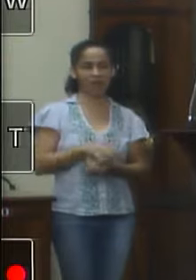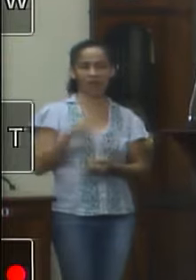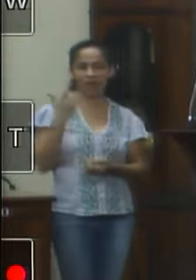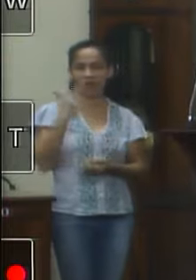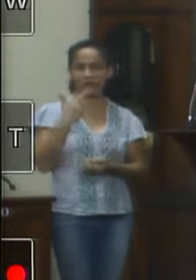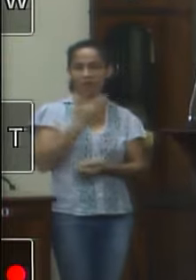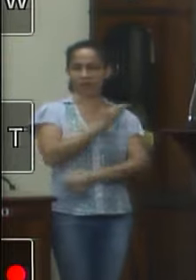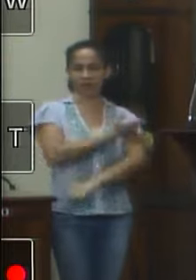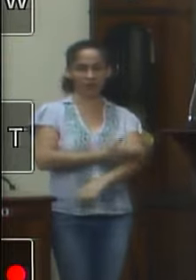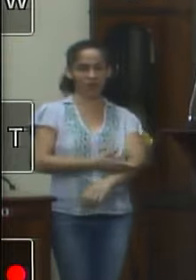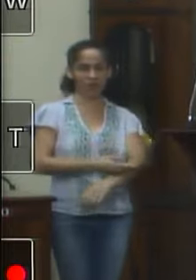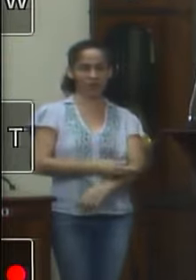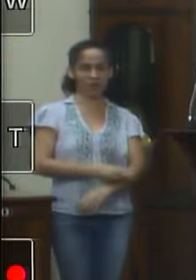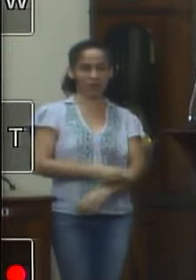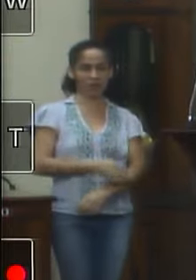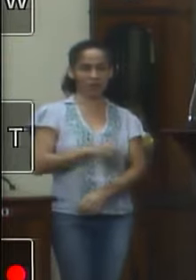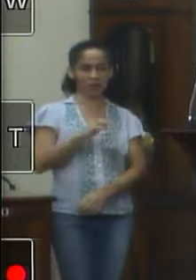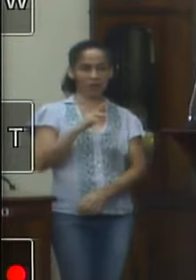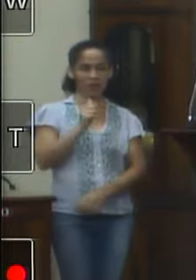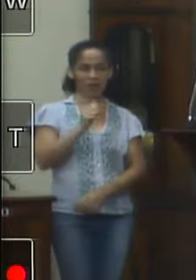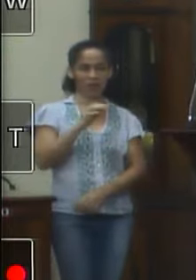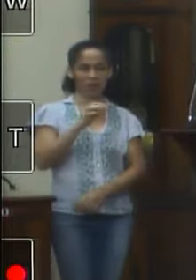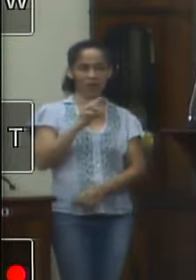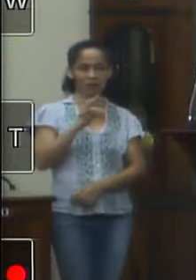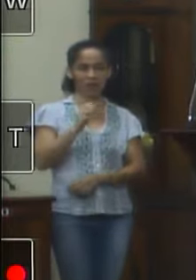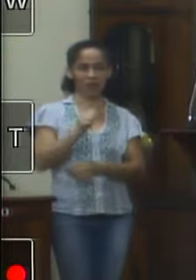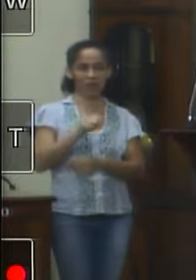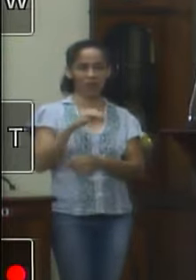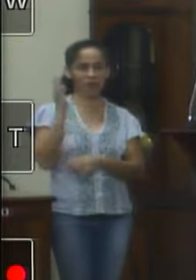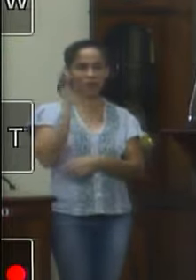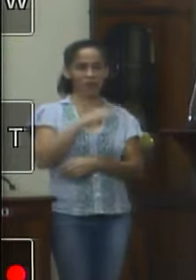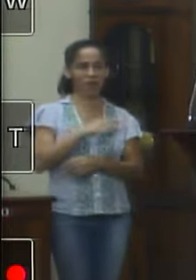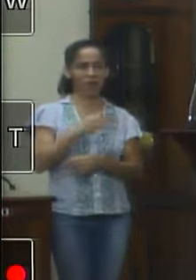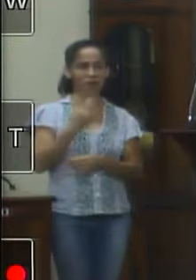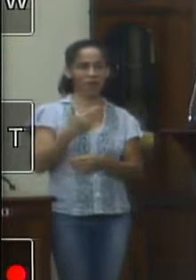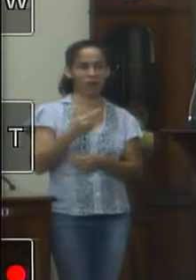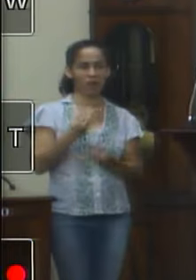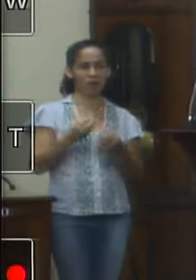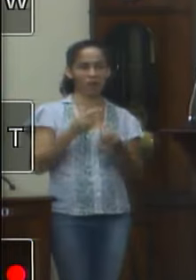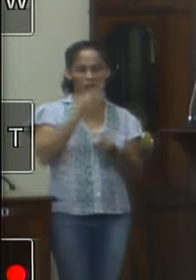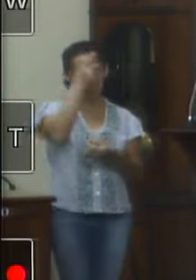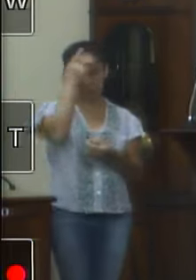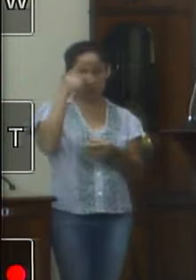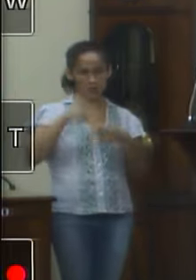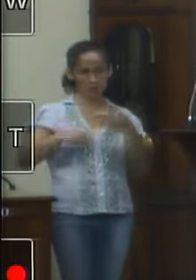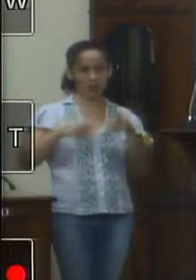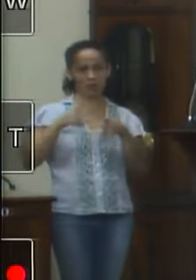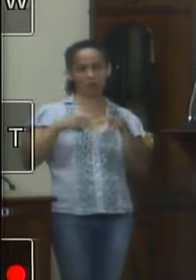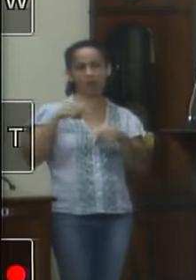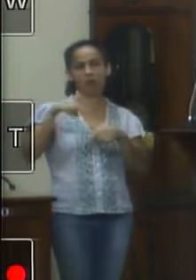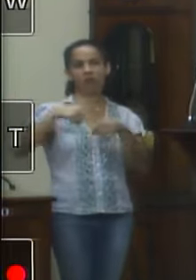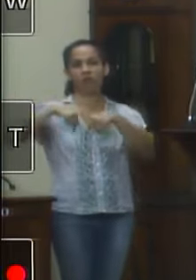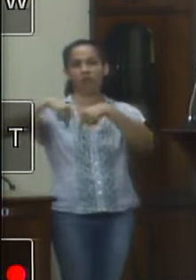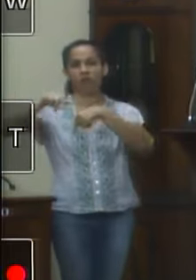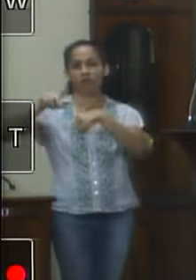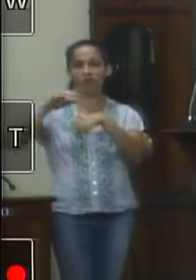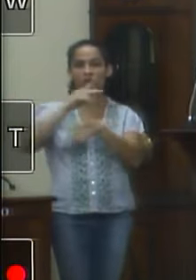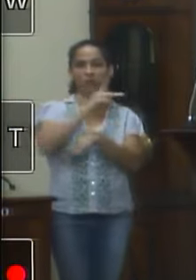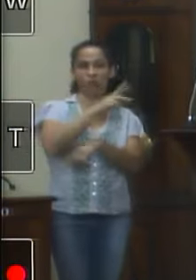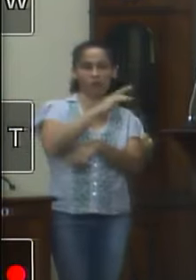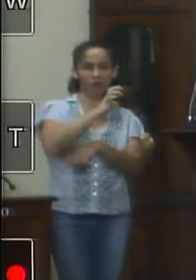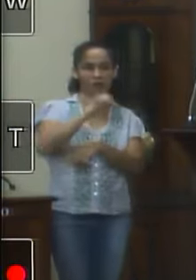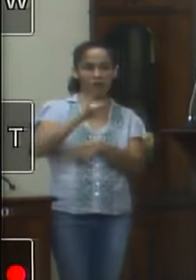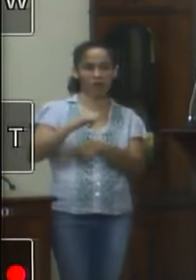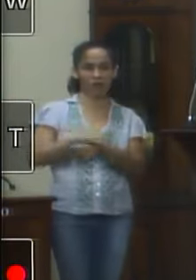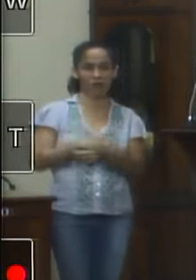educada trata mal ela não para para escutar os munícipes que vão lá e eu